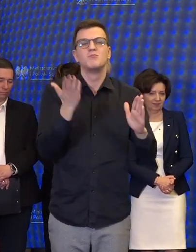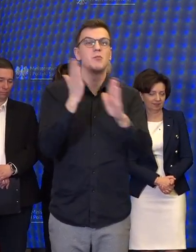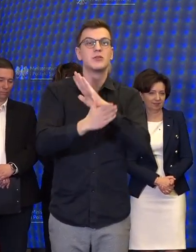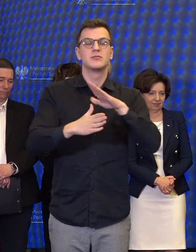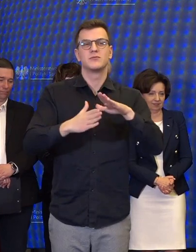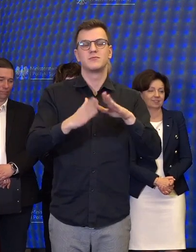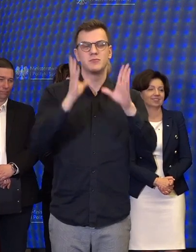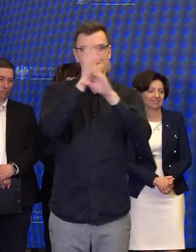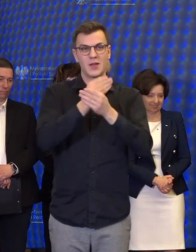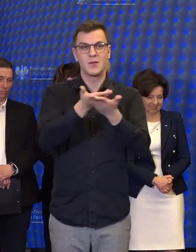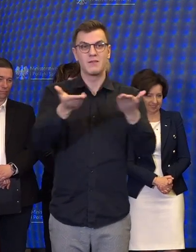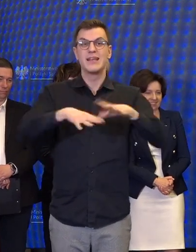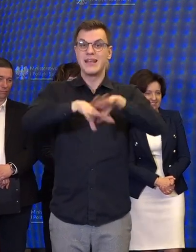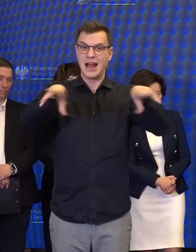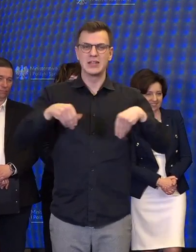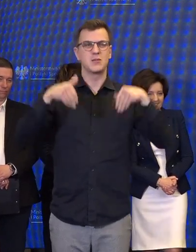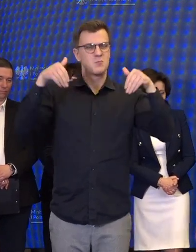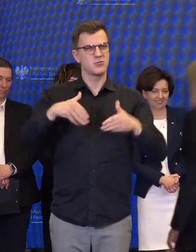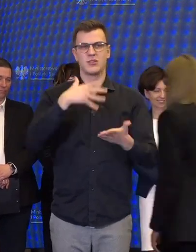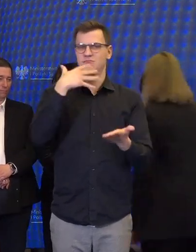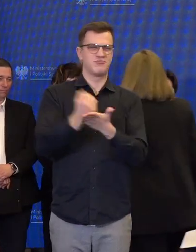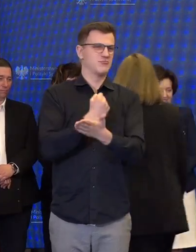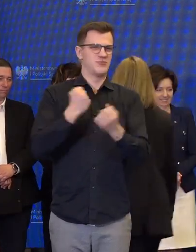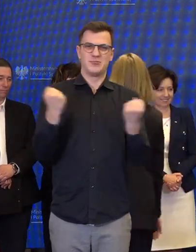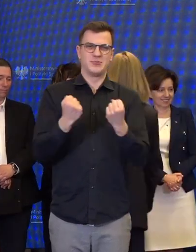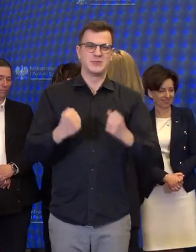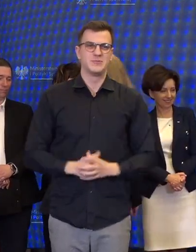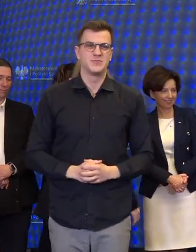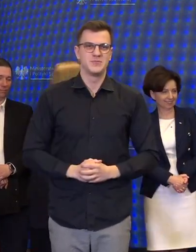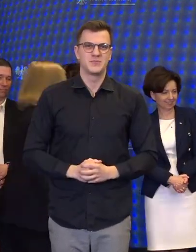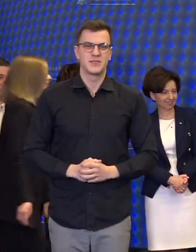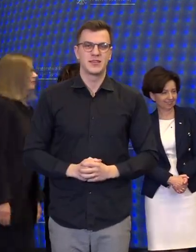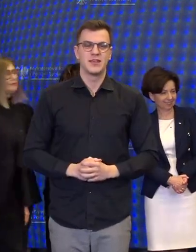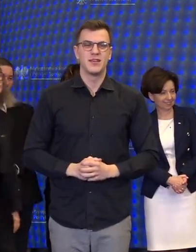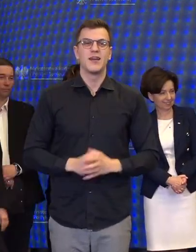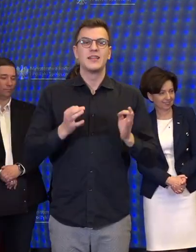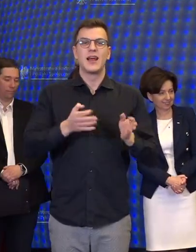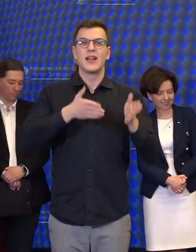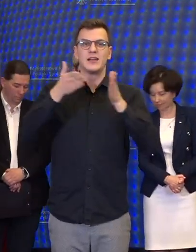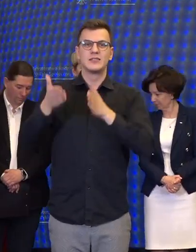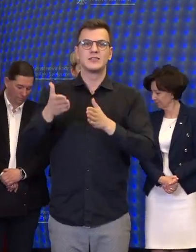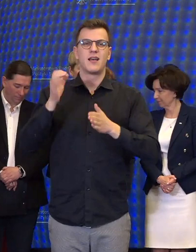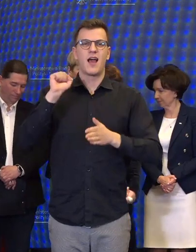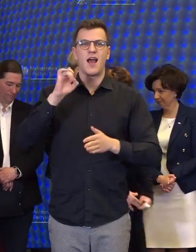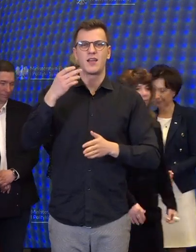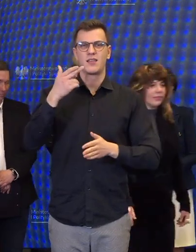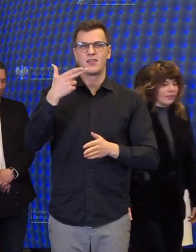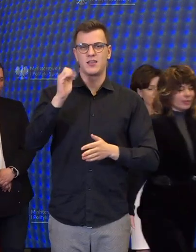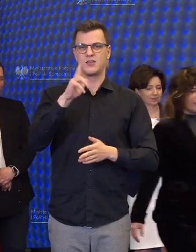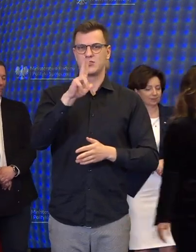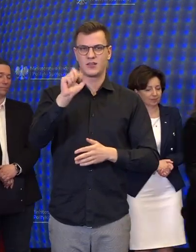razem możemy dużo więcej. Dziękuję bardzo. Proszę o zabranie głosu panią Agnieszkę Szpilę.